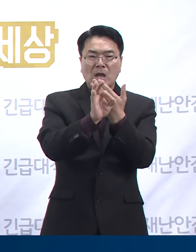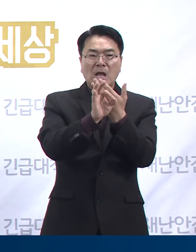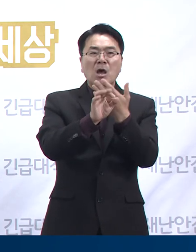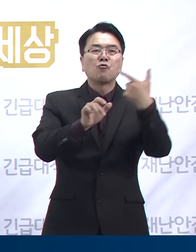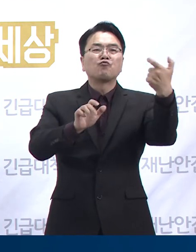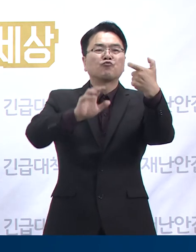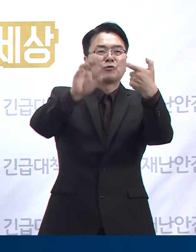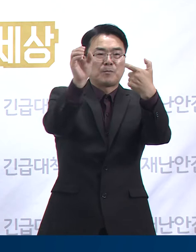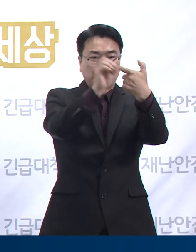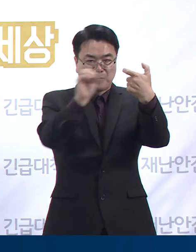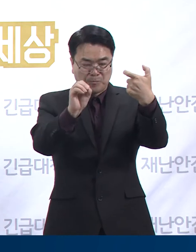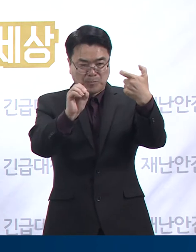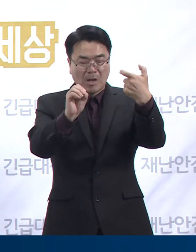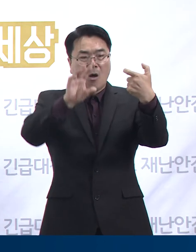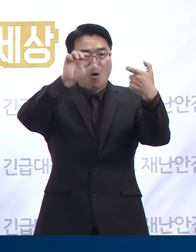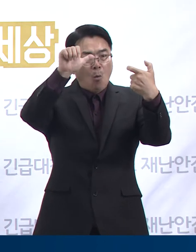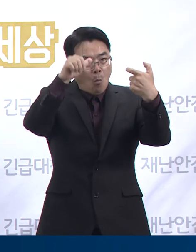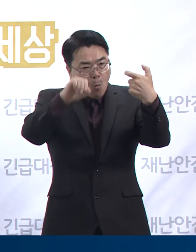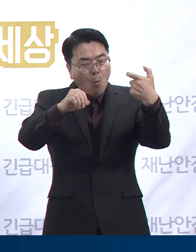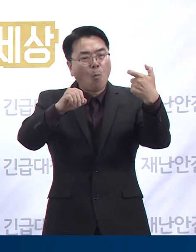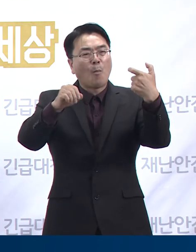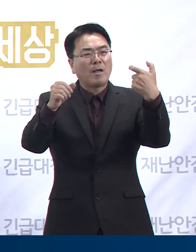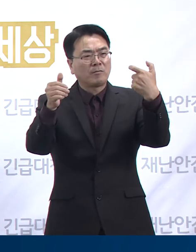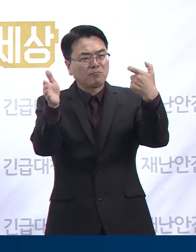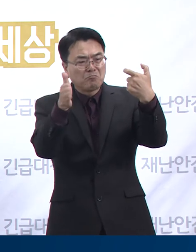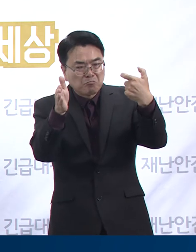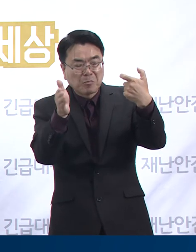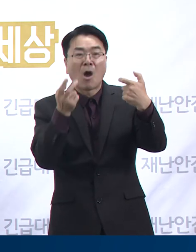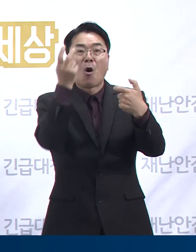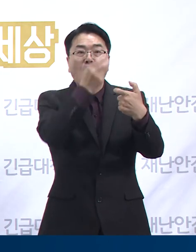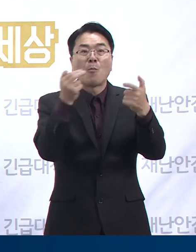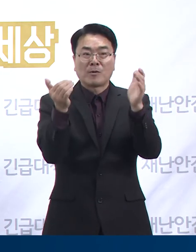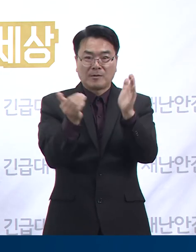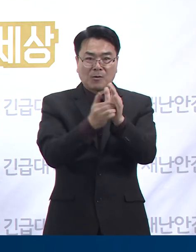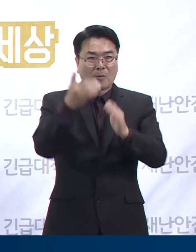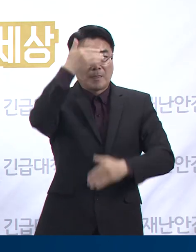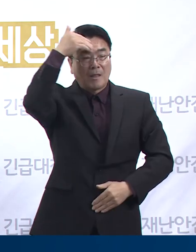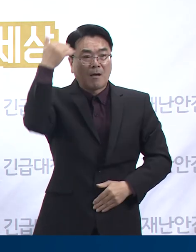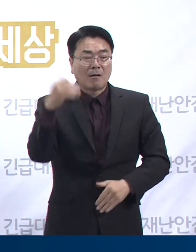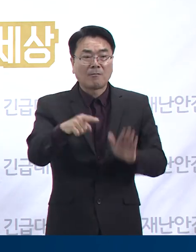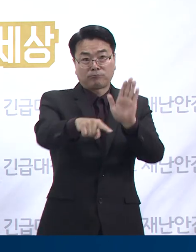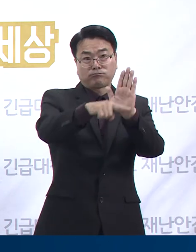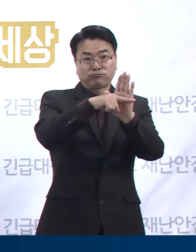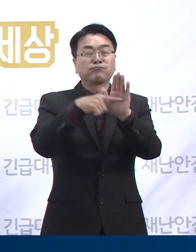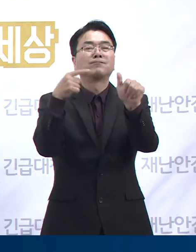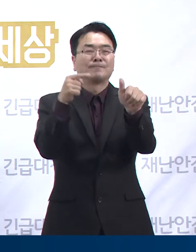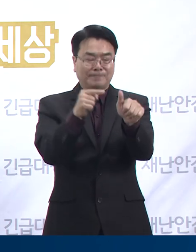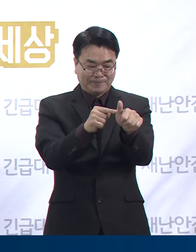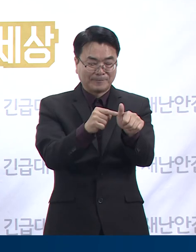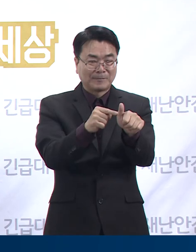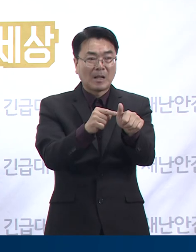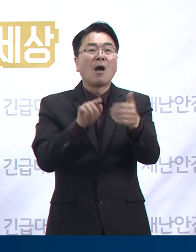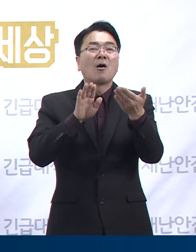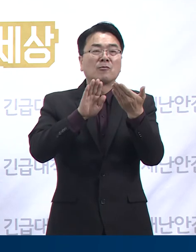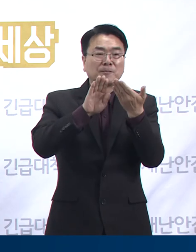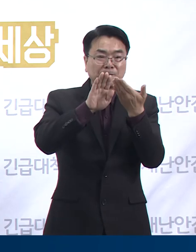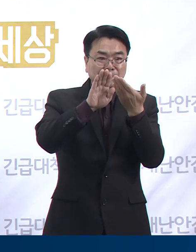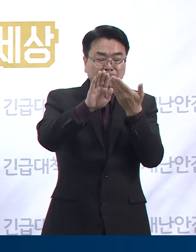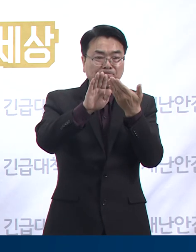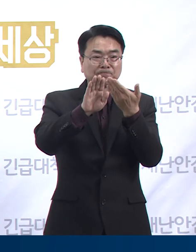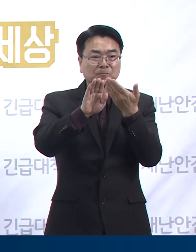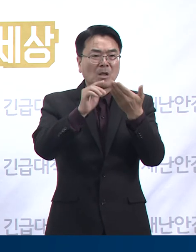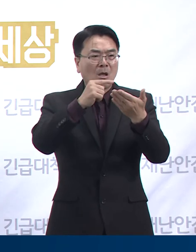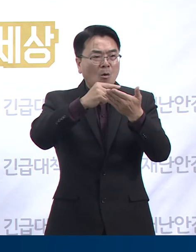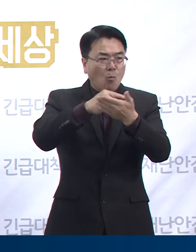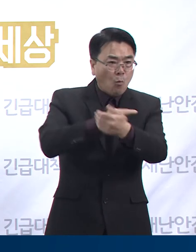%인 56,969명에 대해 검사를 완료하였고 전화 음성 판정을 받았습니다. 경비도는 국비검사 대상자에서